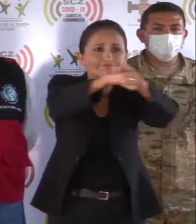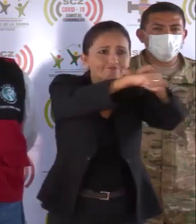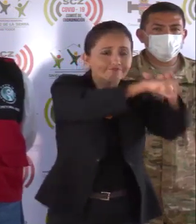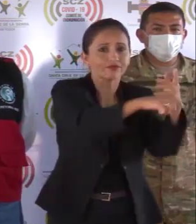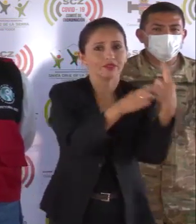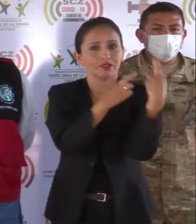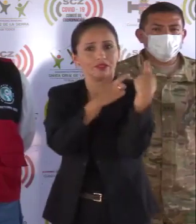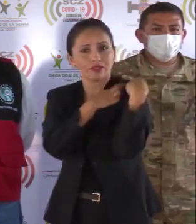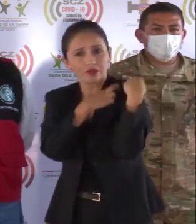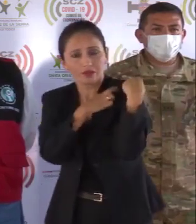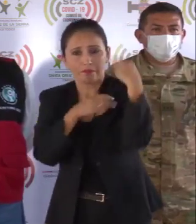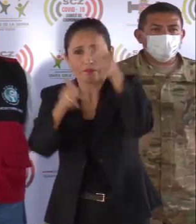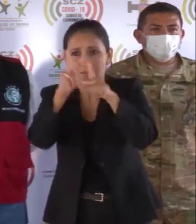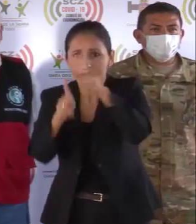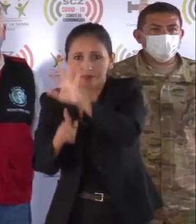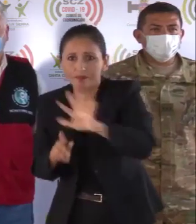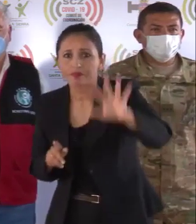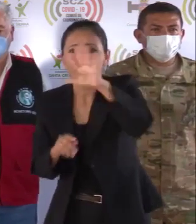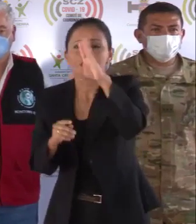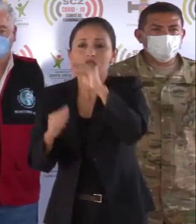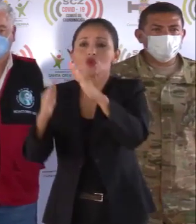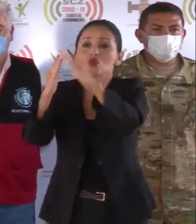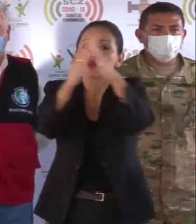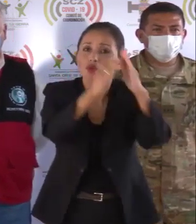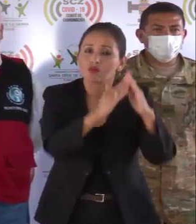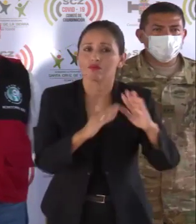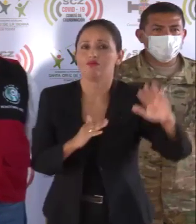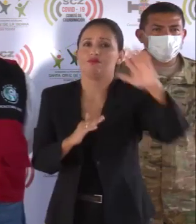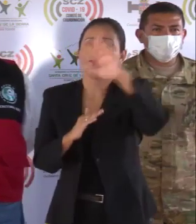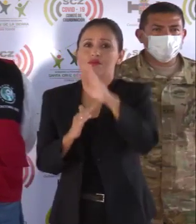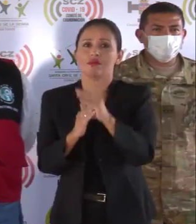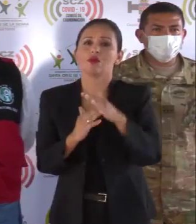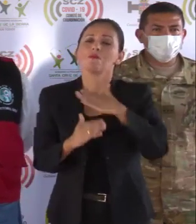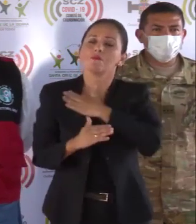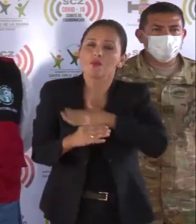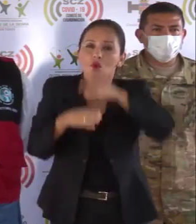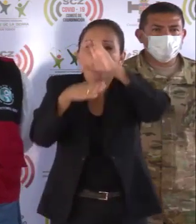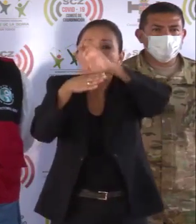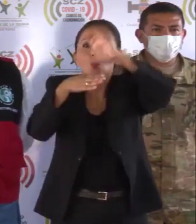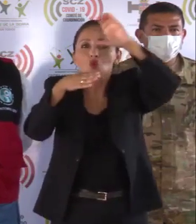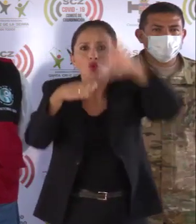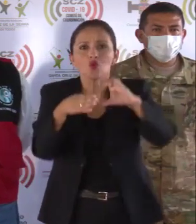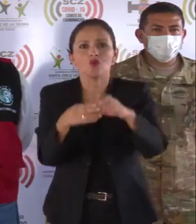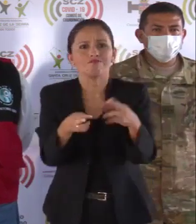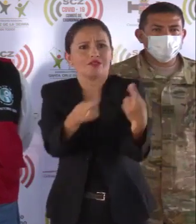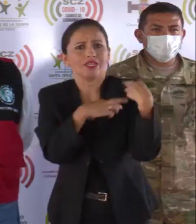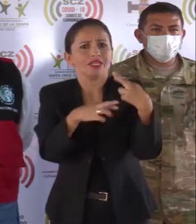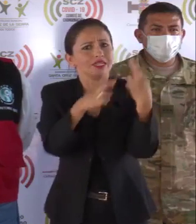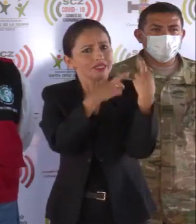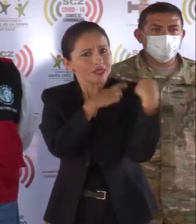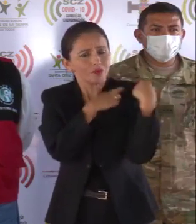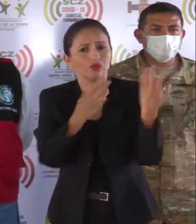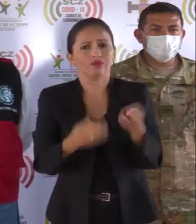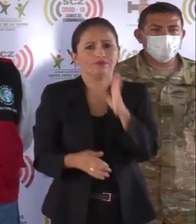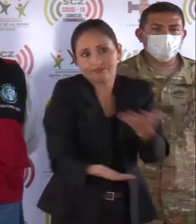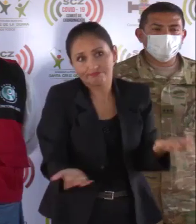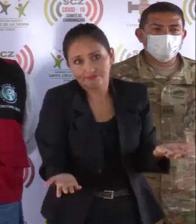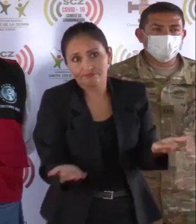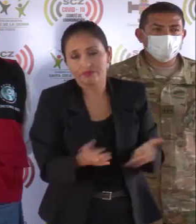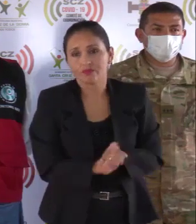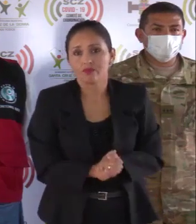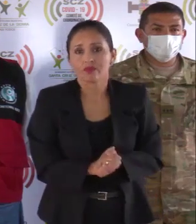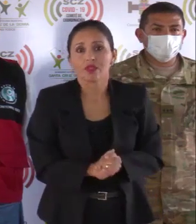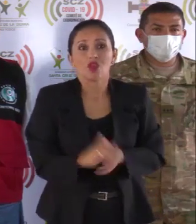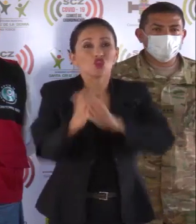responsabilidad ciudadana y colectiva a cumplir nuestro deber cívico con rigurosidad.